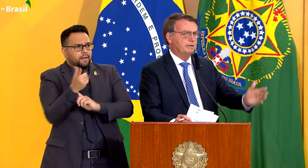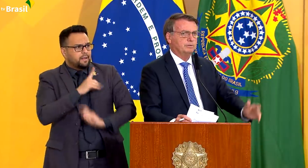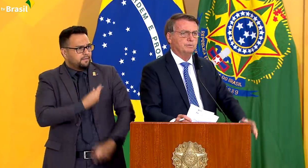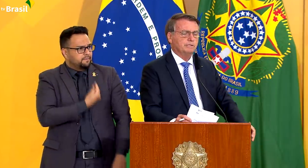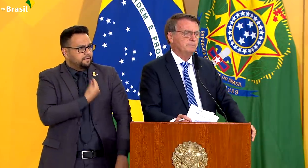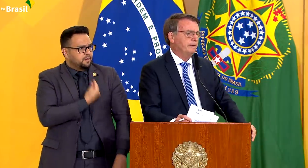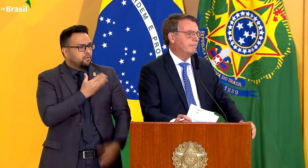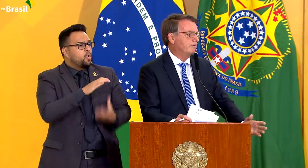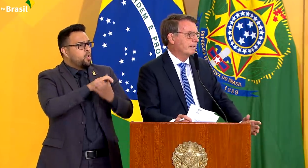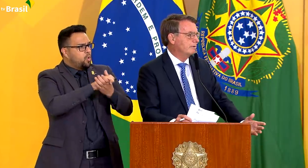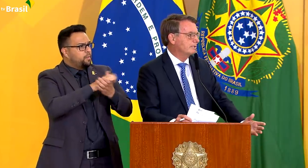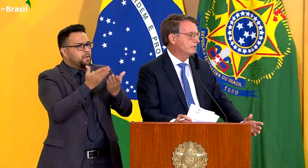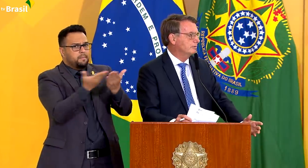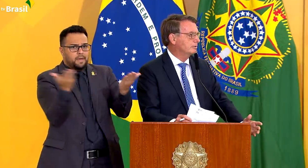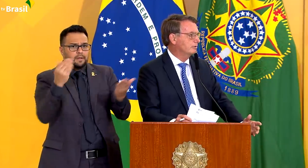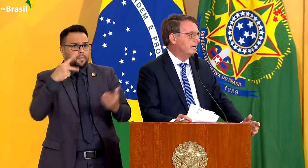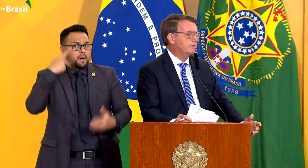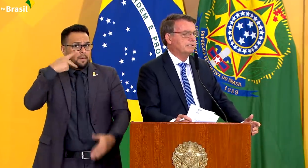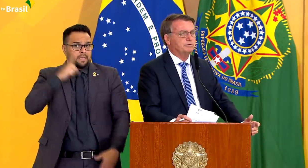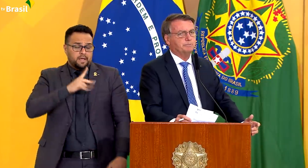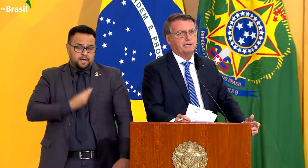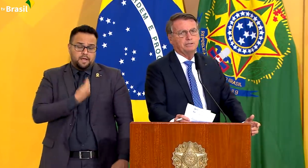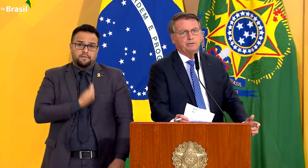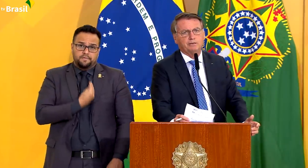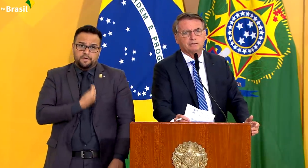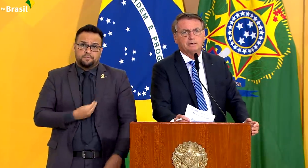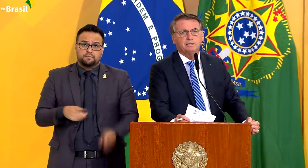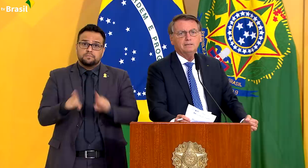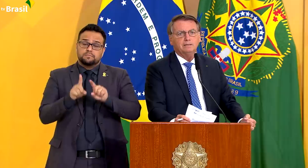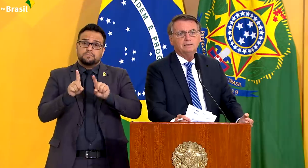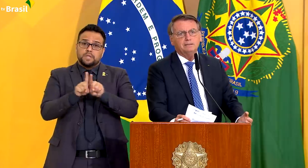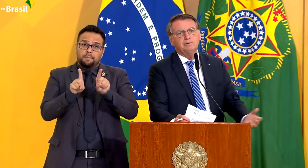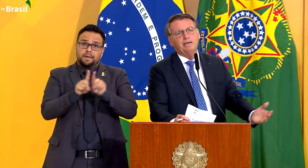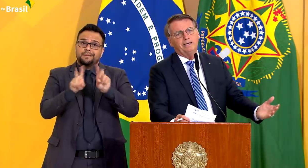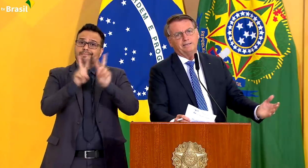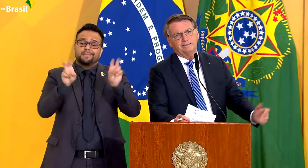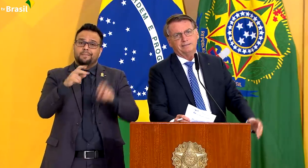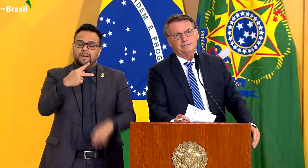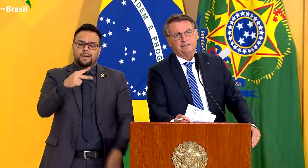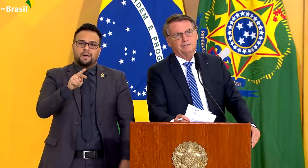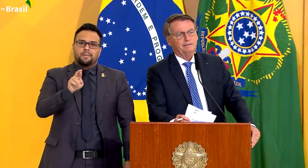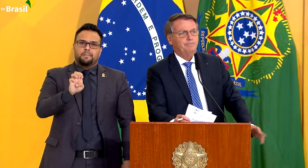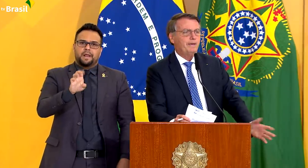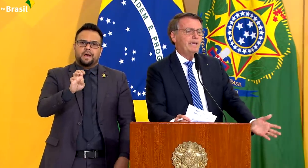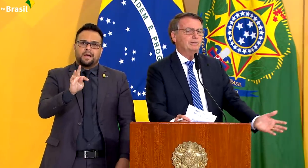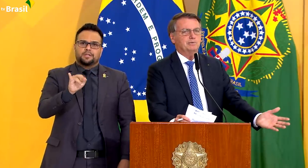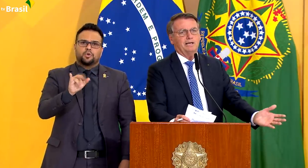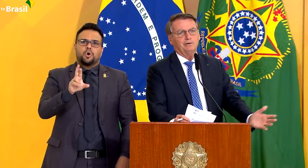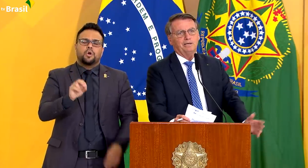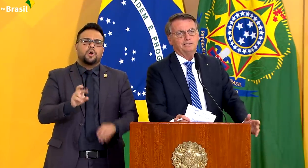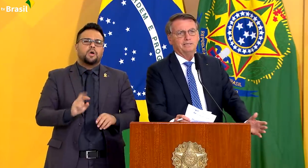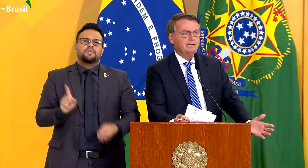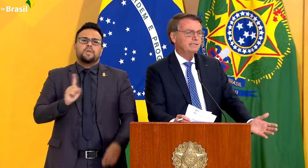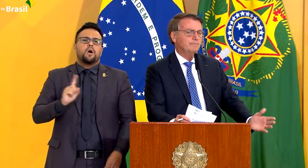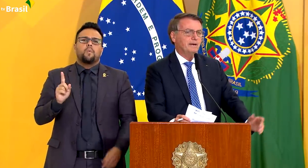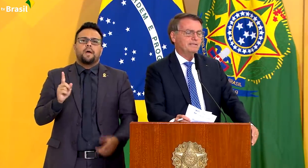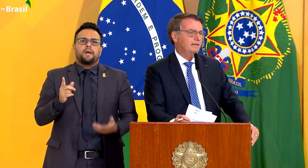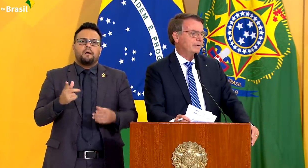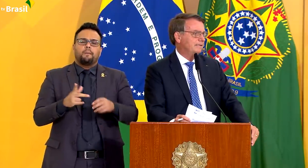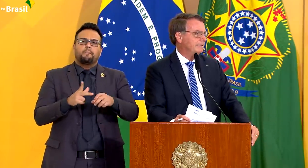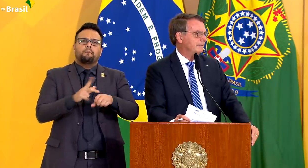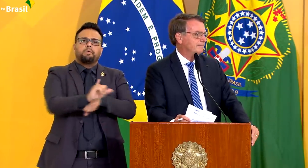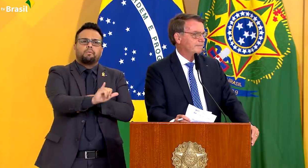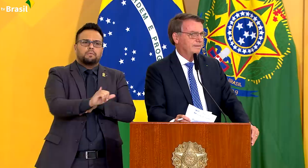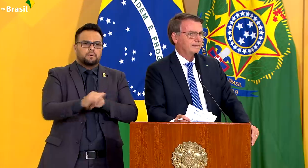como cumprimentos pela aprovação do segundo turno na questão dos precatórios. Não é PEC do calote, querida